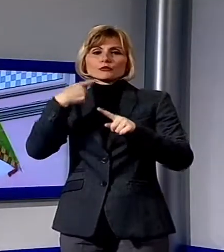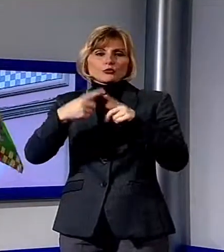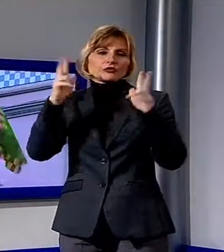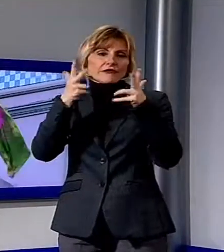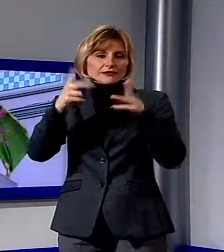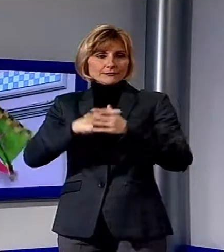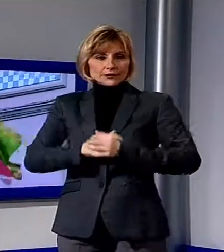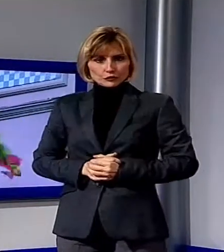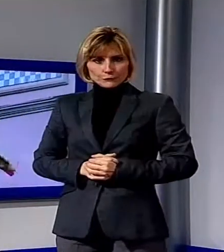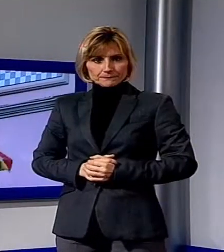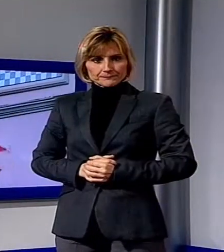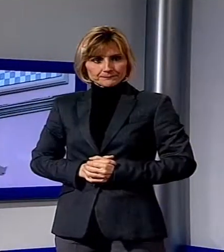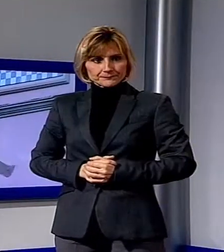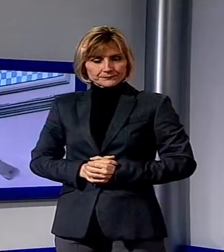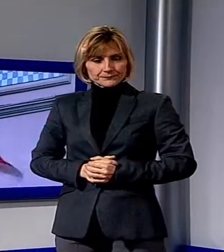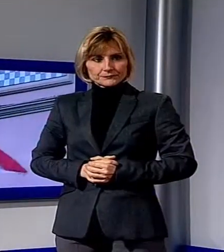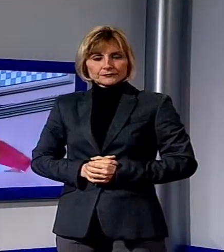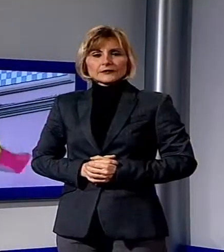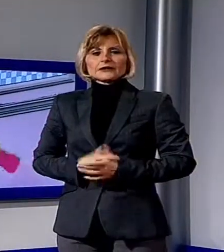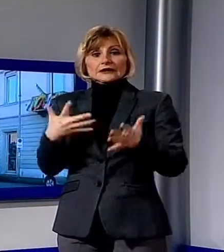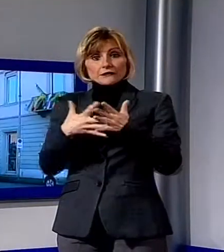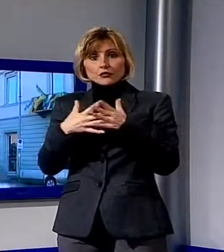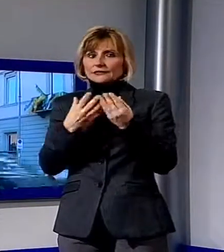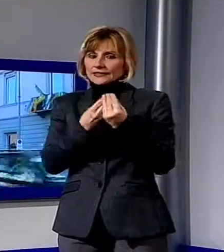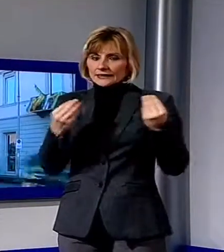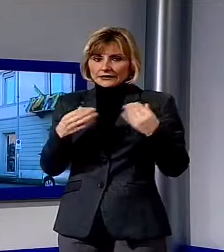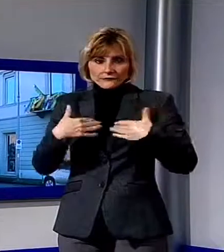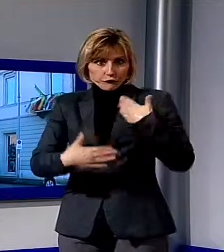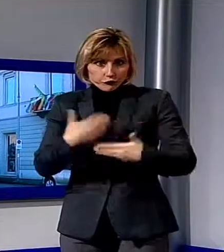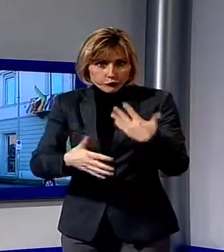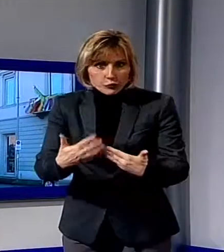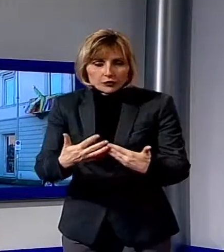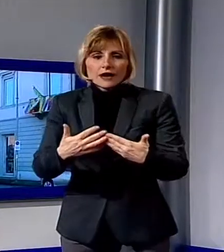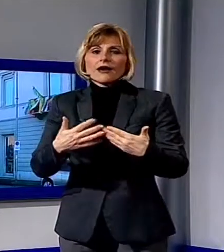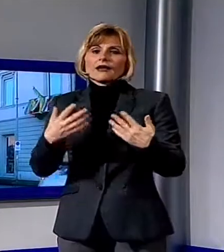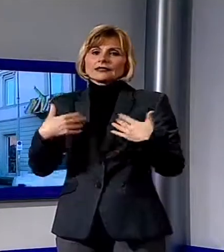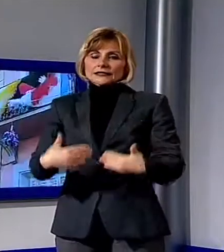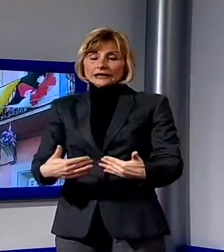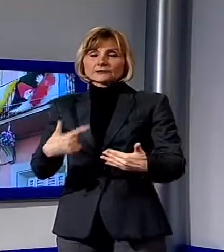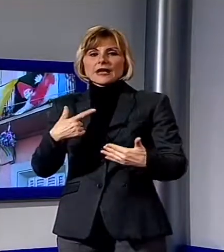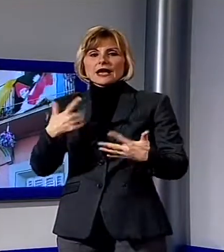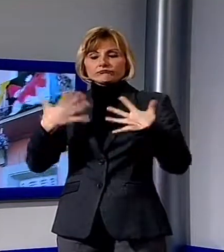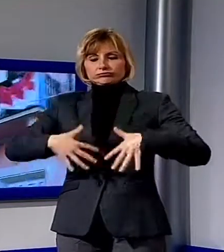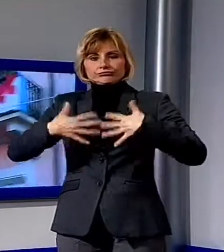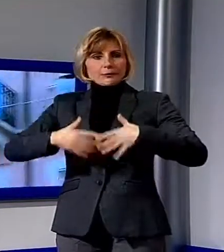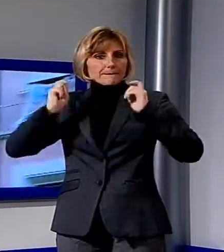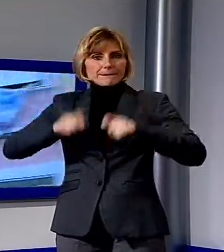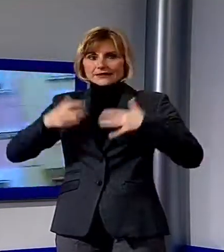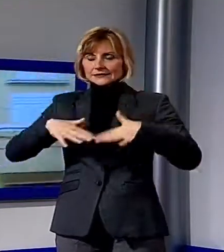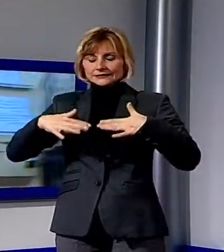difficoltà, con tanta furia, tanta velocità, però ormai è una macchina talmente accelerata che non si può più fermare. Noi ci siamo, abbiamo fatto i nostri sforzi,